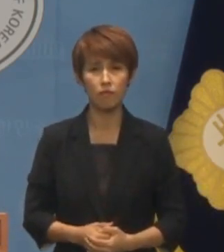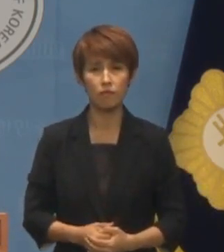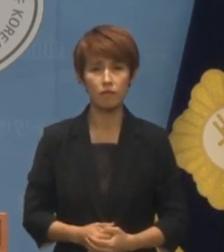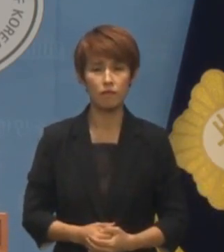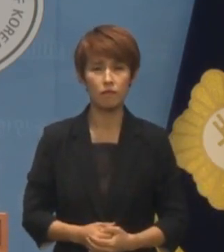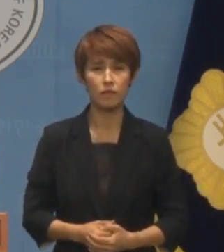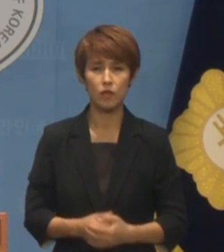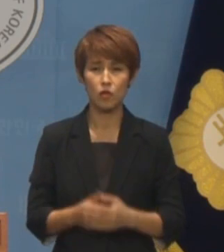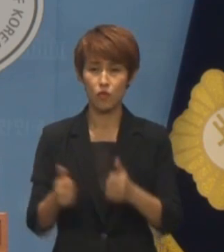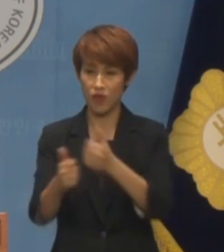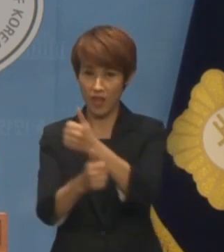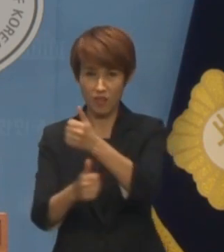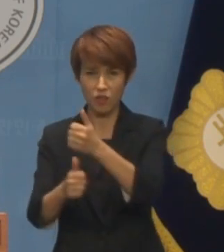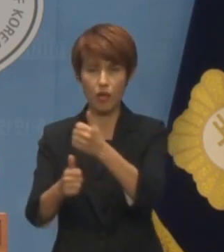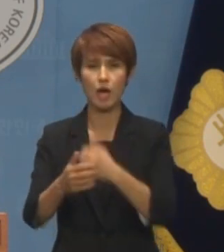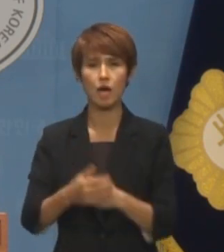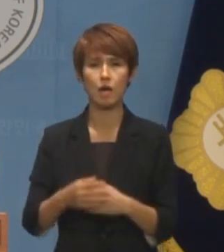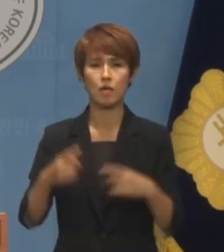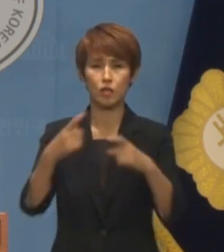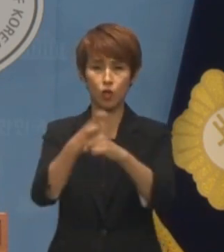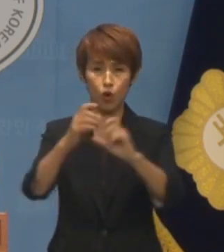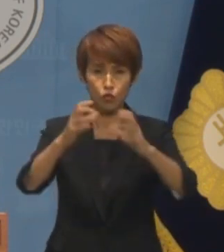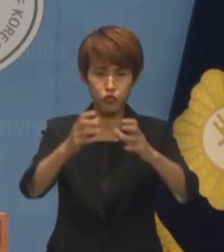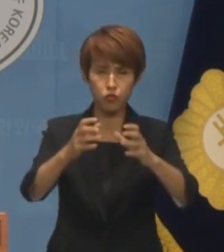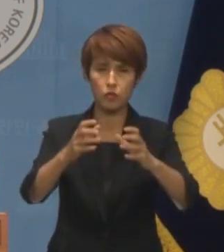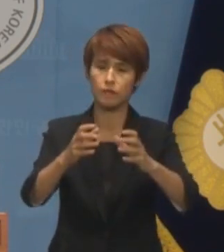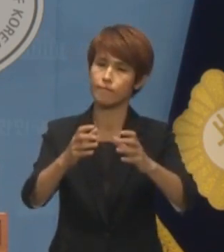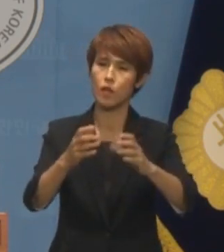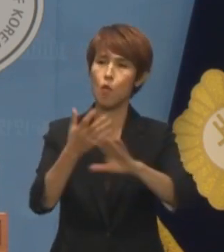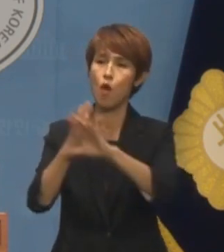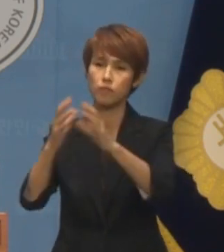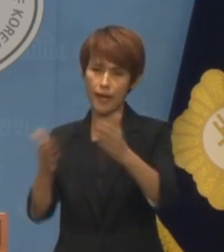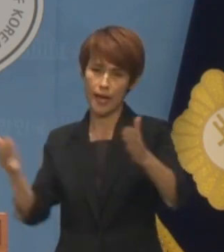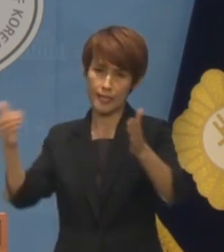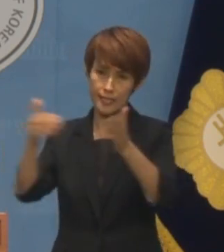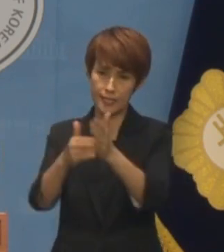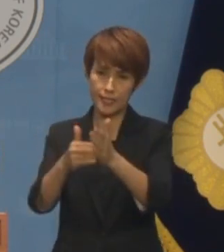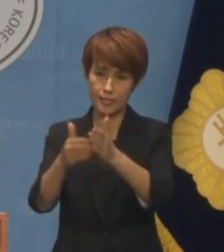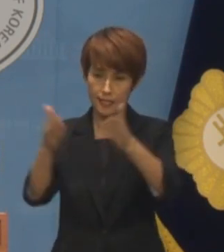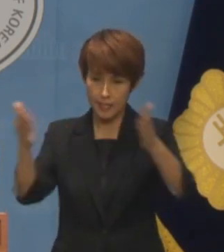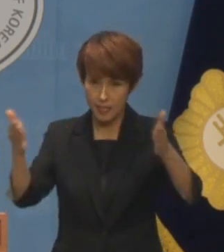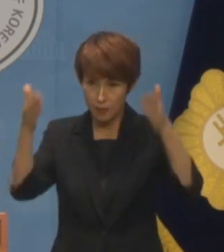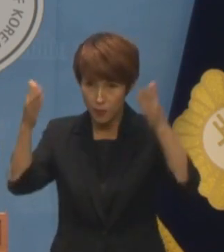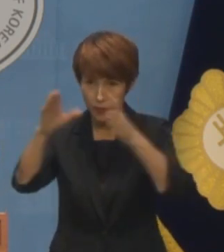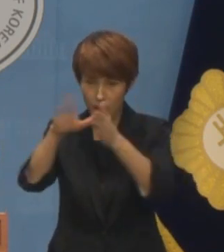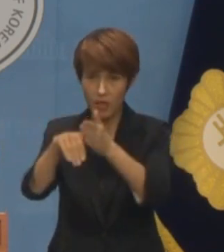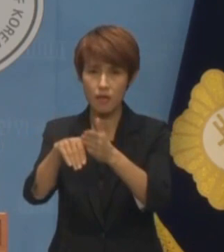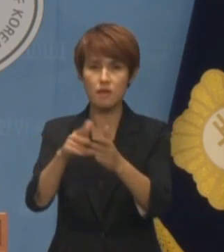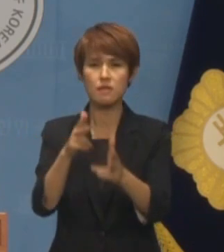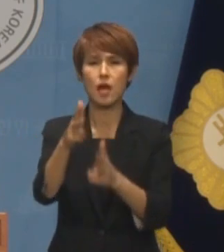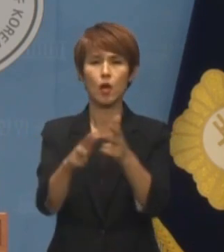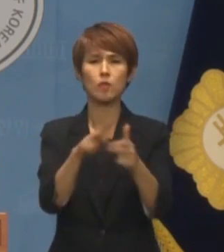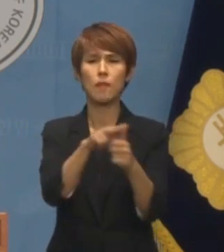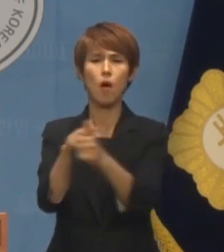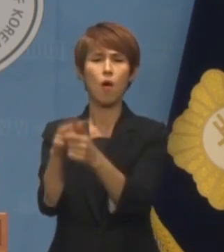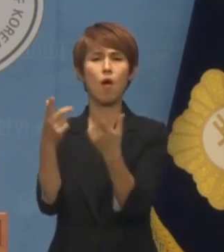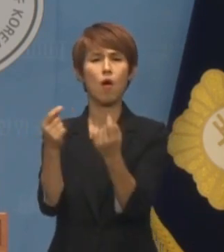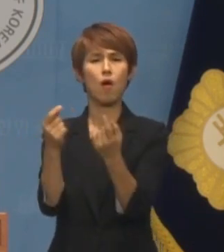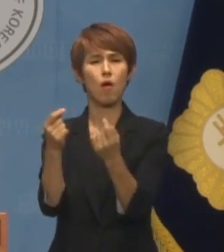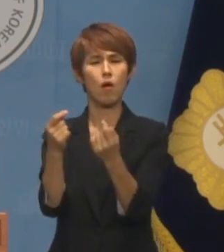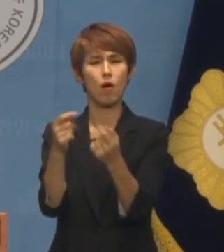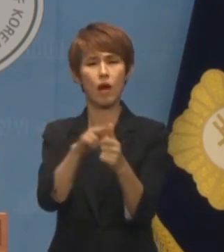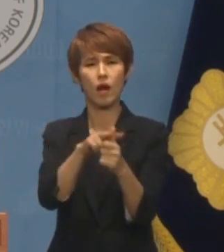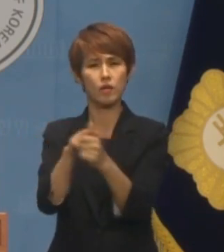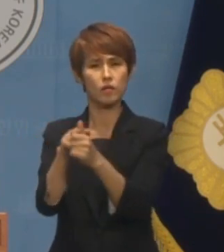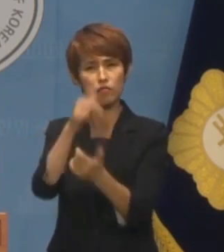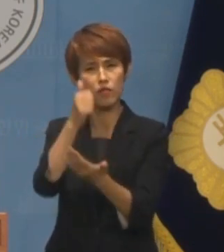소위에서는 적국을 외국으로 넓힐 경우 이른바 산업 스파이 같은 사례도 간첩죄로